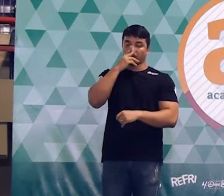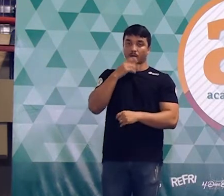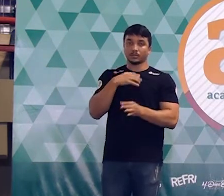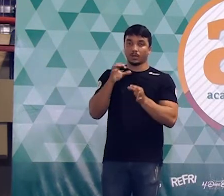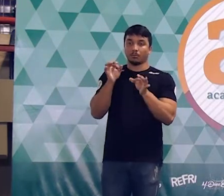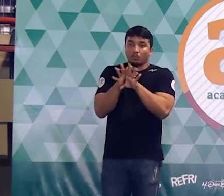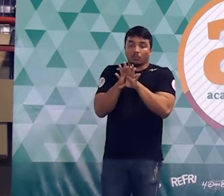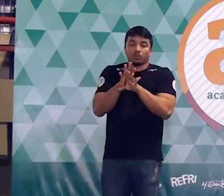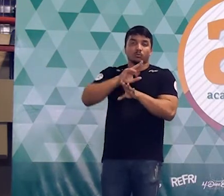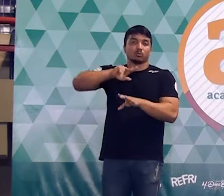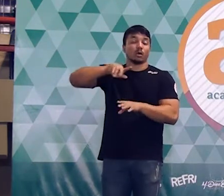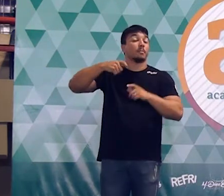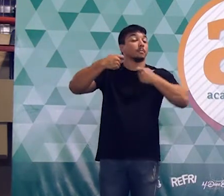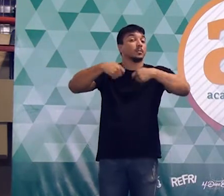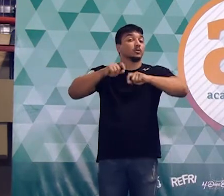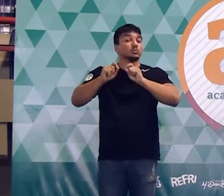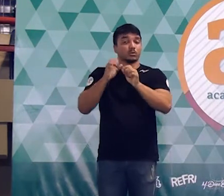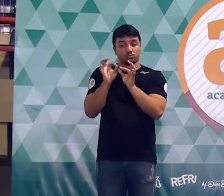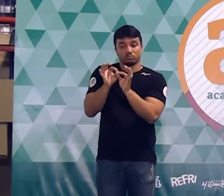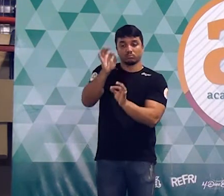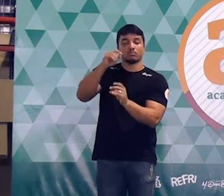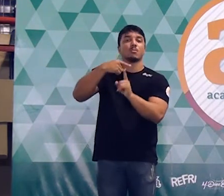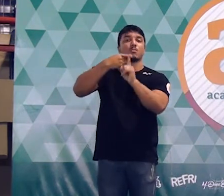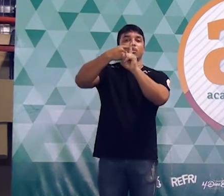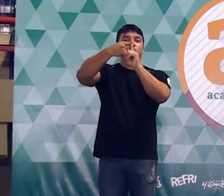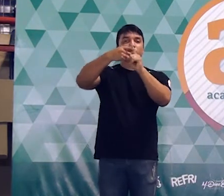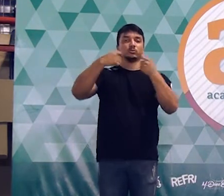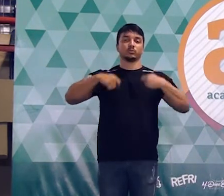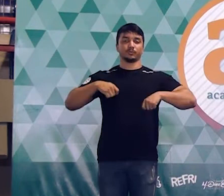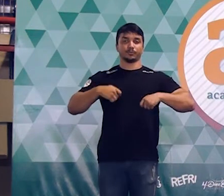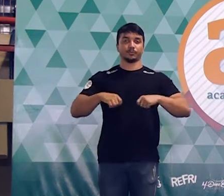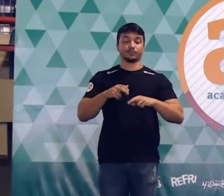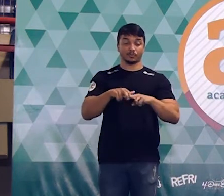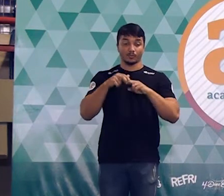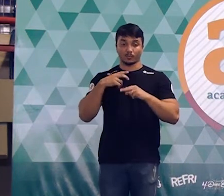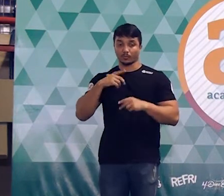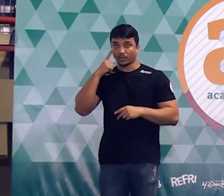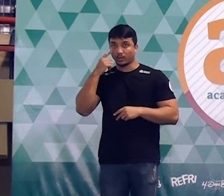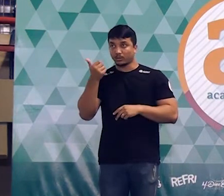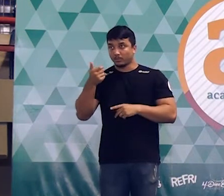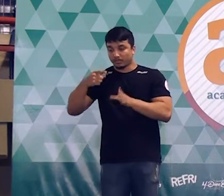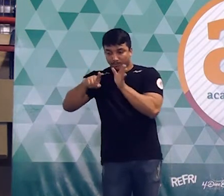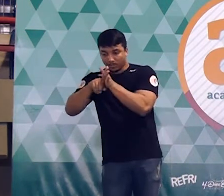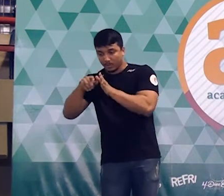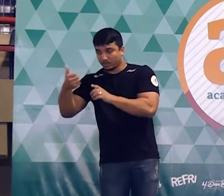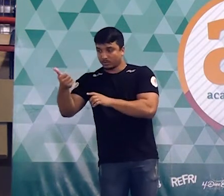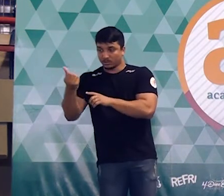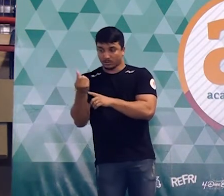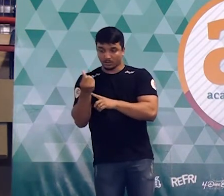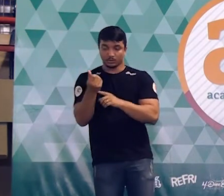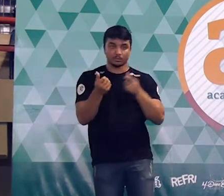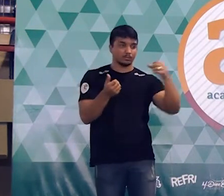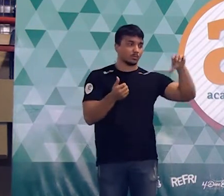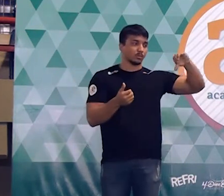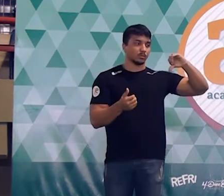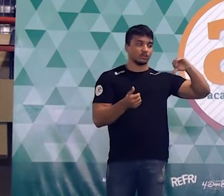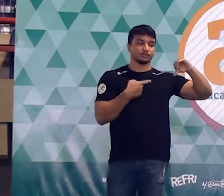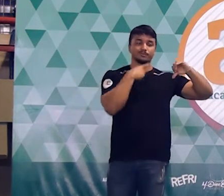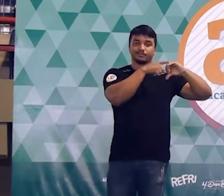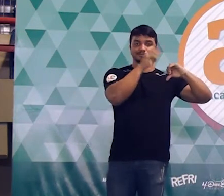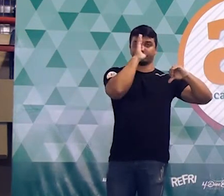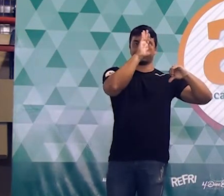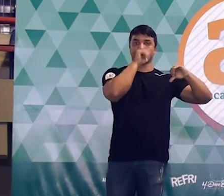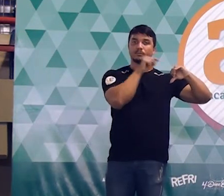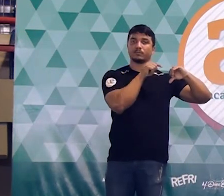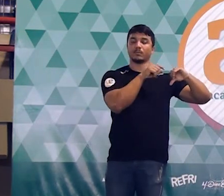um valor inteiro. Mas precisa necessariamente ser um valor positivo. Então entre os dois valores que nós encontramos, X igual a 9 e X igual a menos